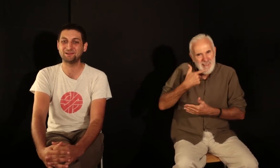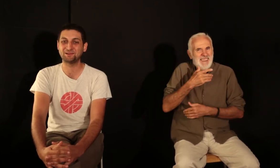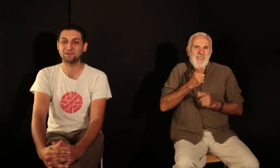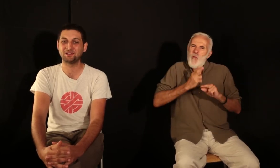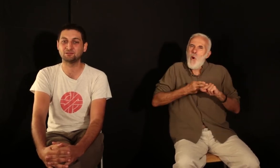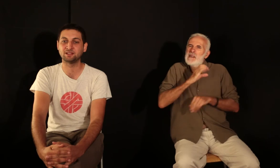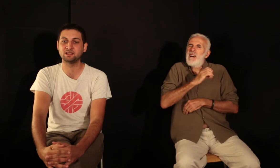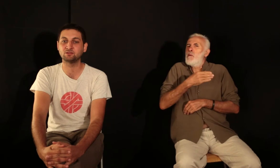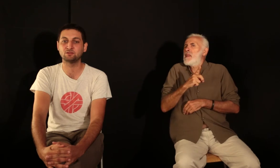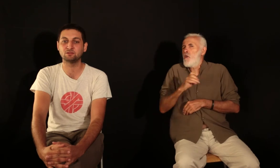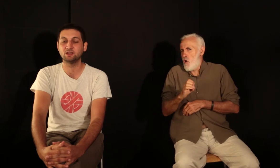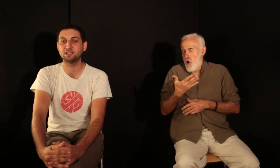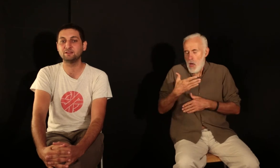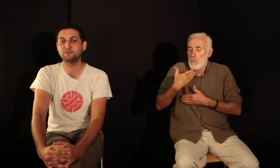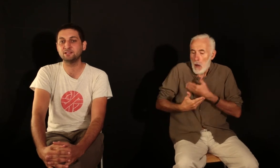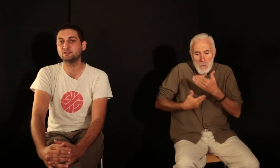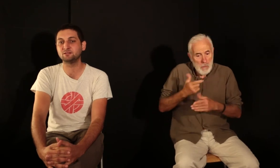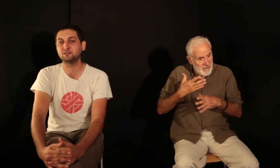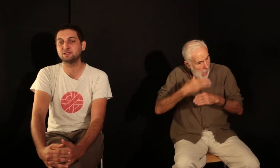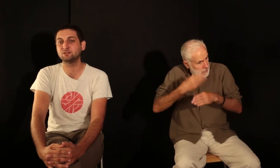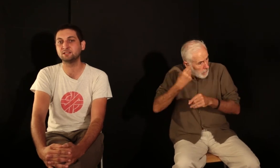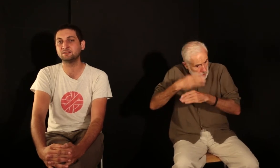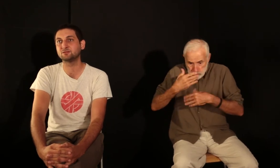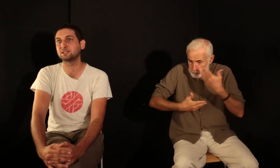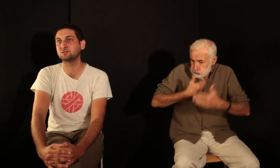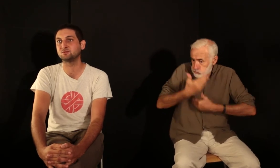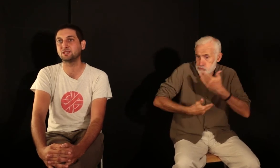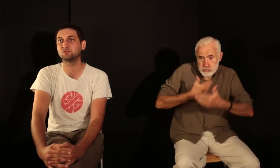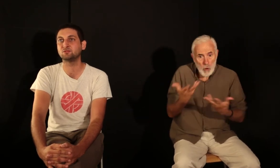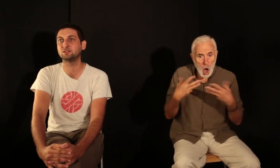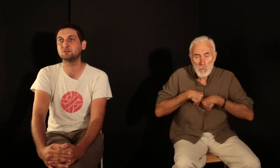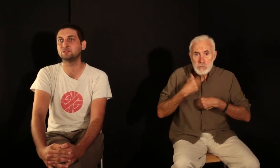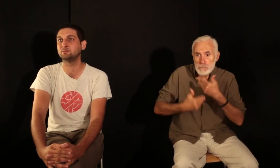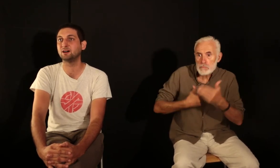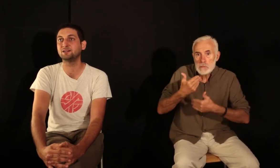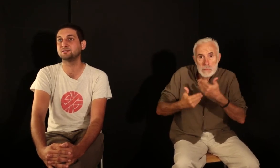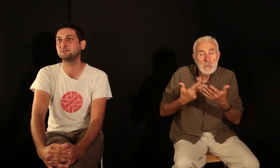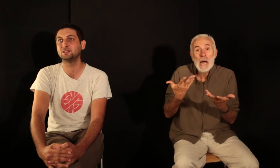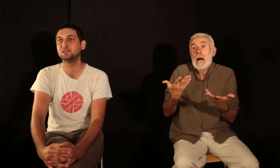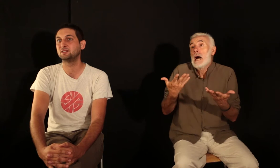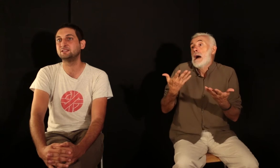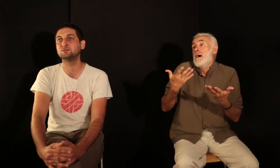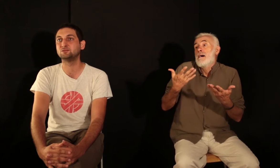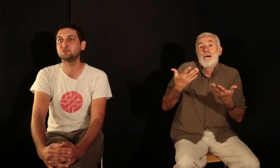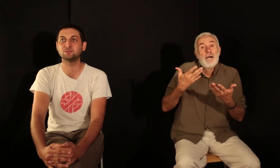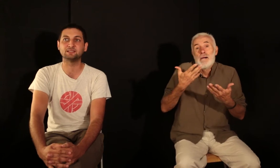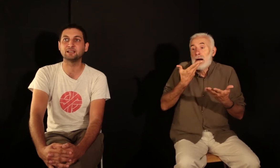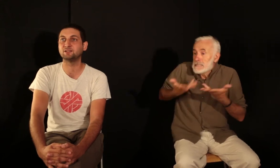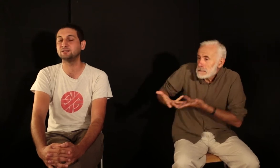Et on va dire que les vies des collectifs sont ce qu'elles sont, il y a toujours des hauts, des bas, des discussions, des arrivées, des